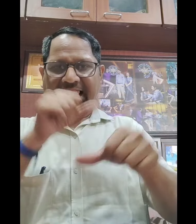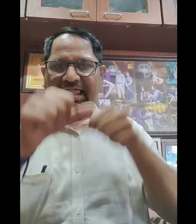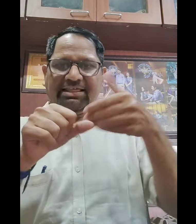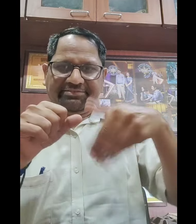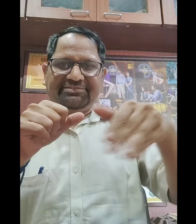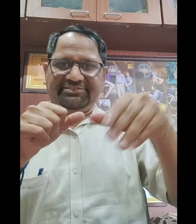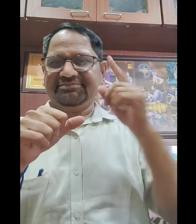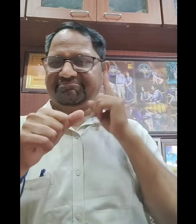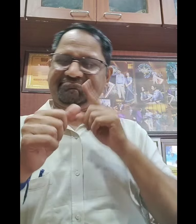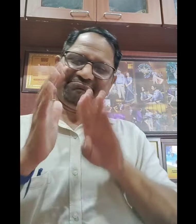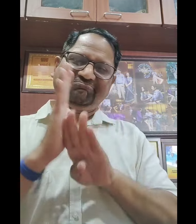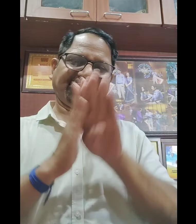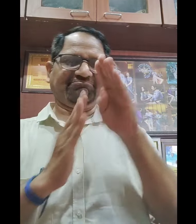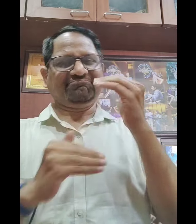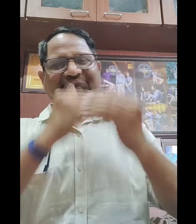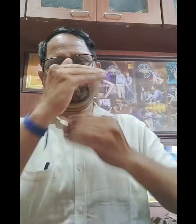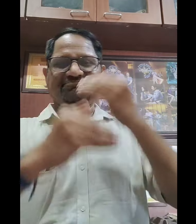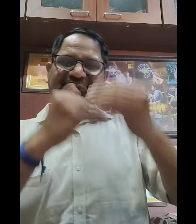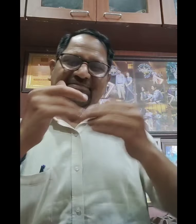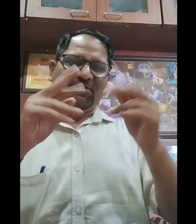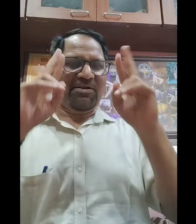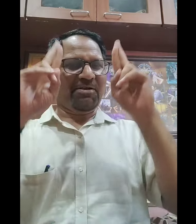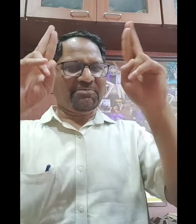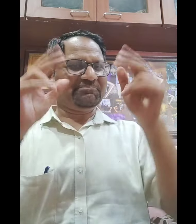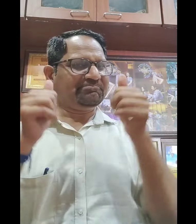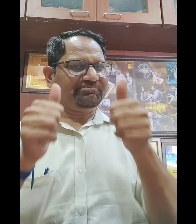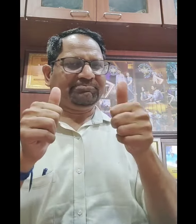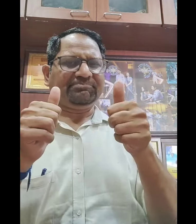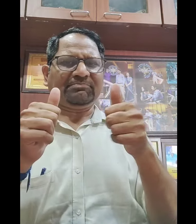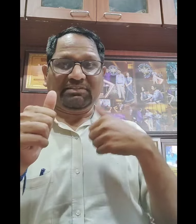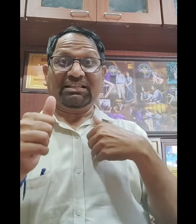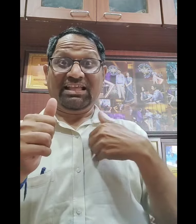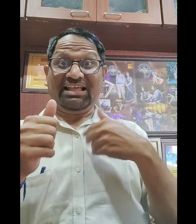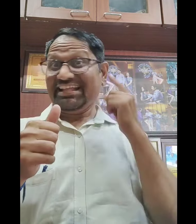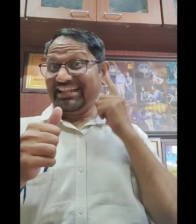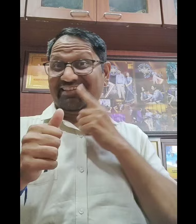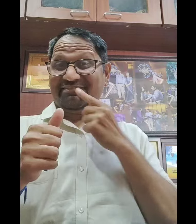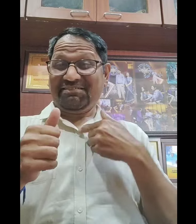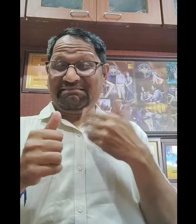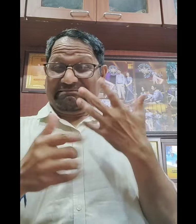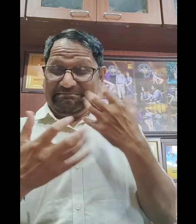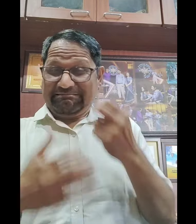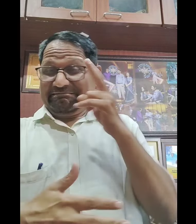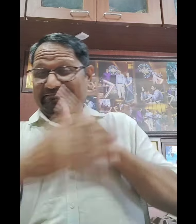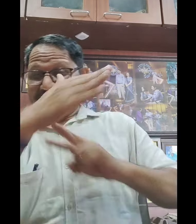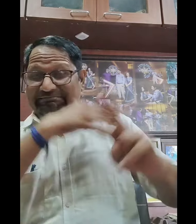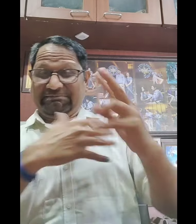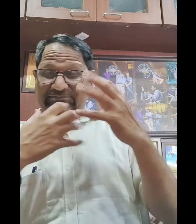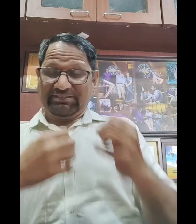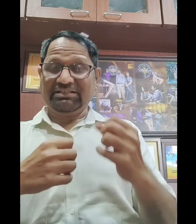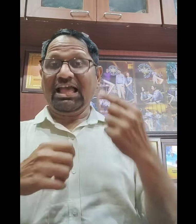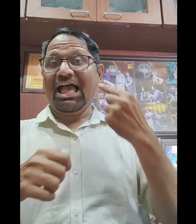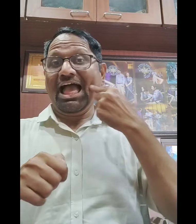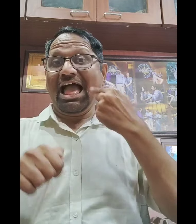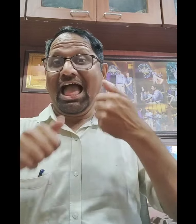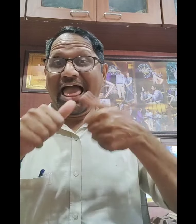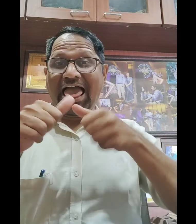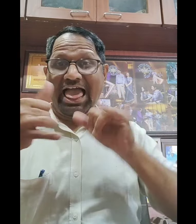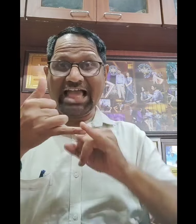पाया लेकिन अब यह होगा और बधिरों की तरक्की होकर रहेगी मैं देखता हूँ एक vision